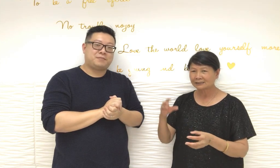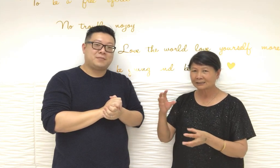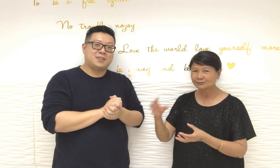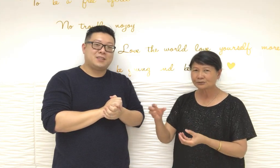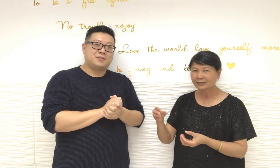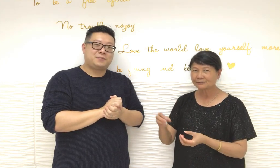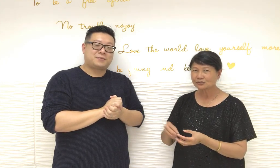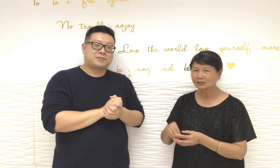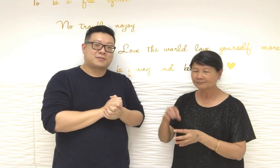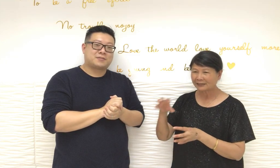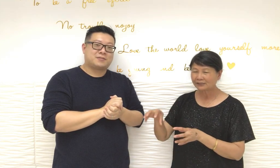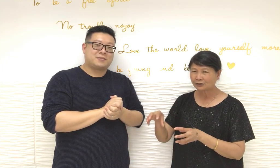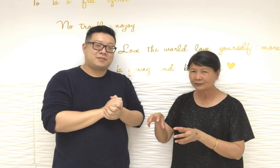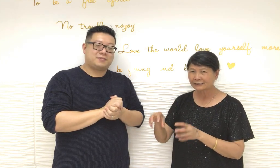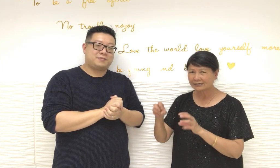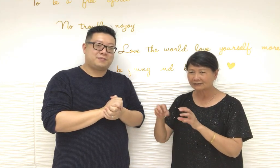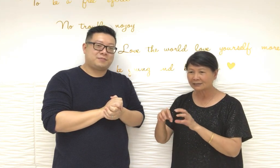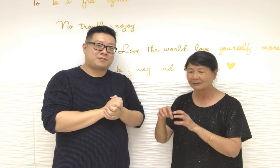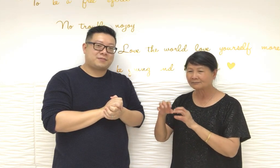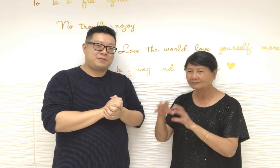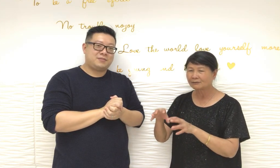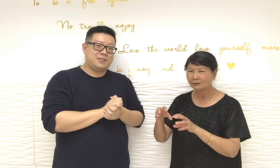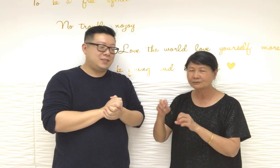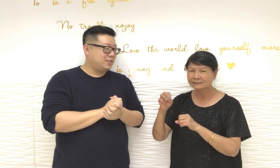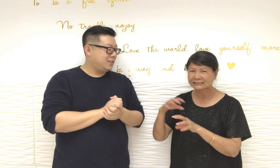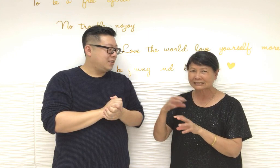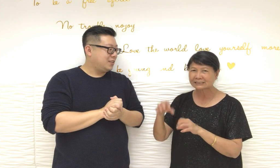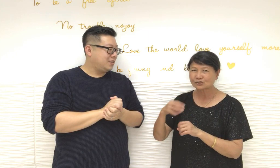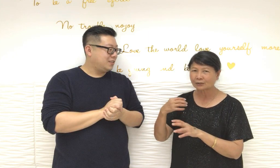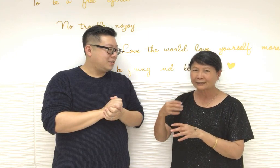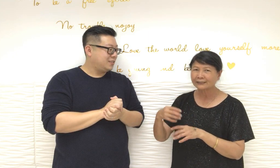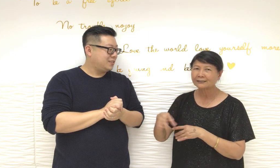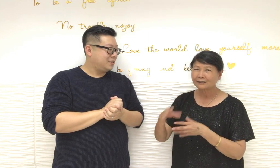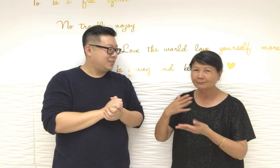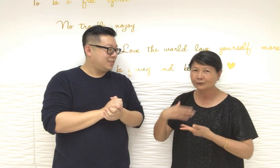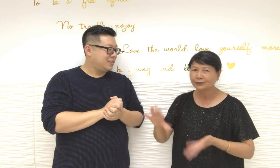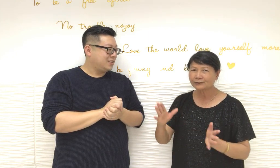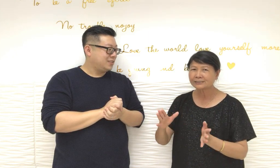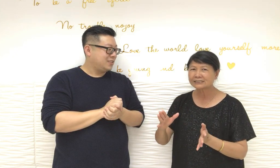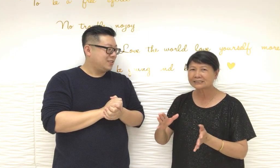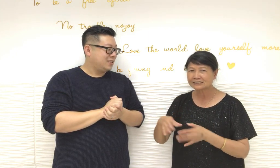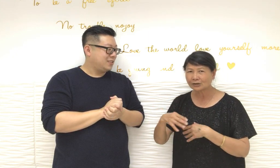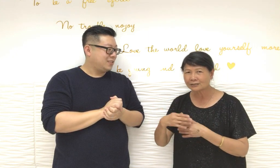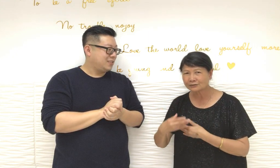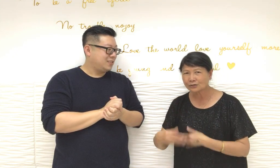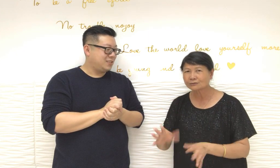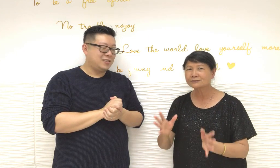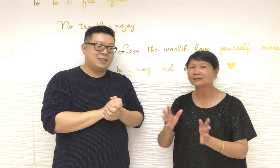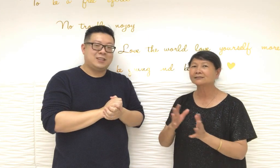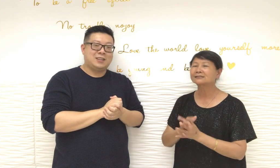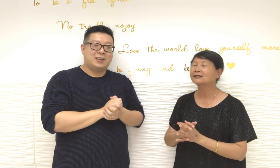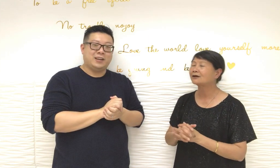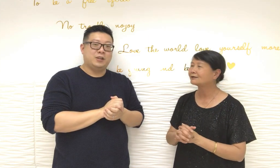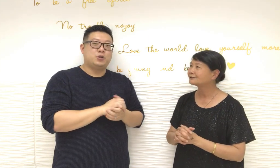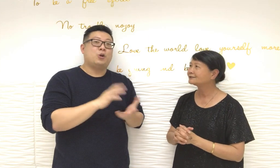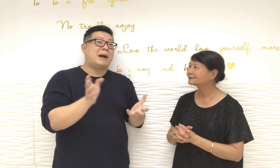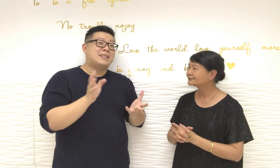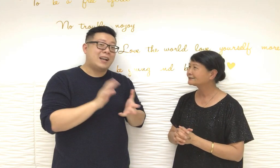吸水大病醬放下去就是不要自己的財每去洗廁所就沖走一次最好擺光